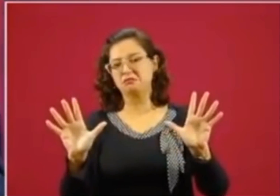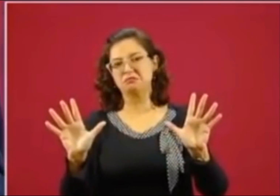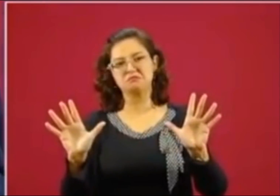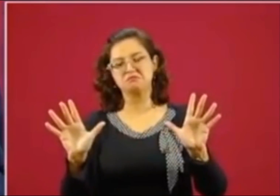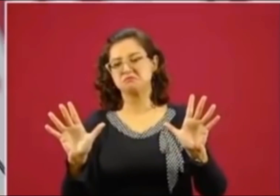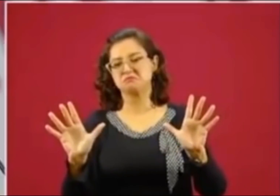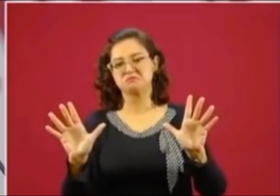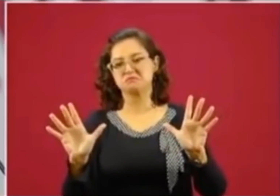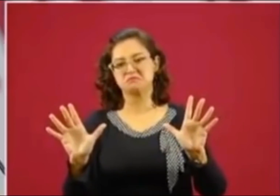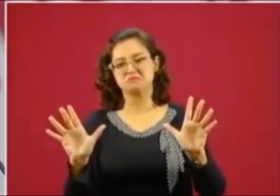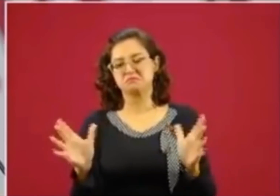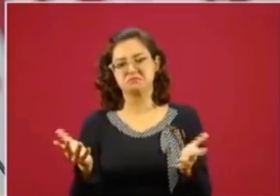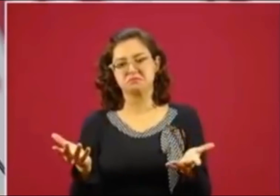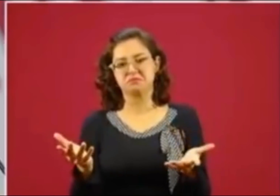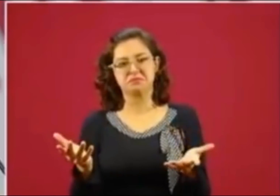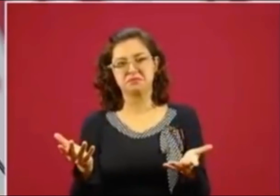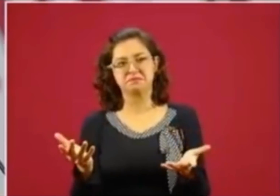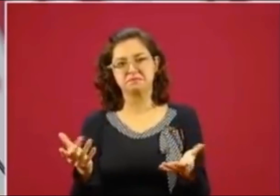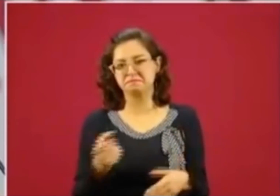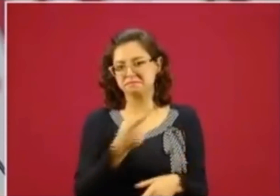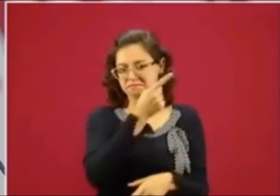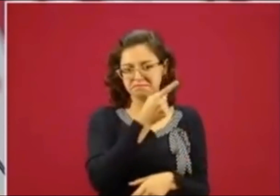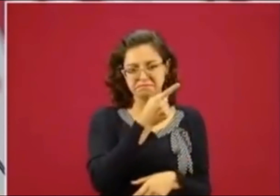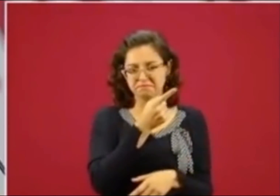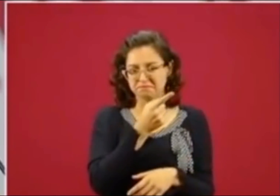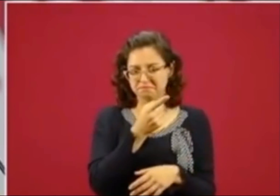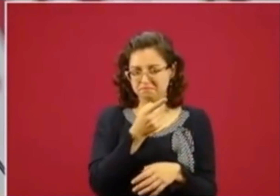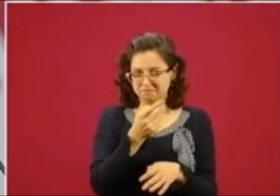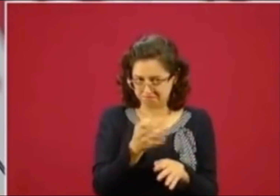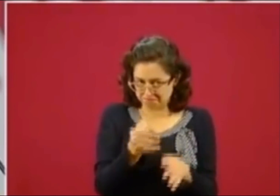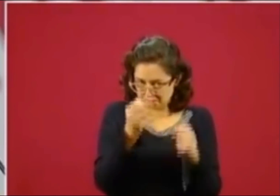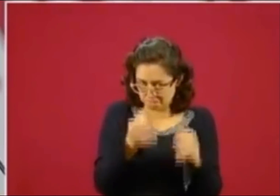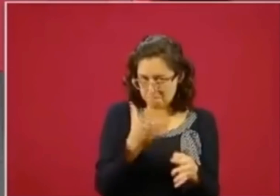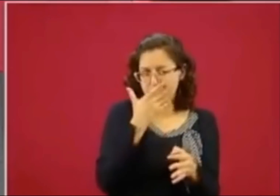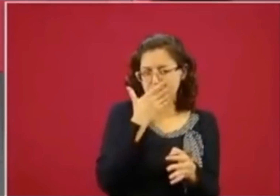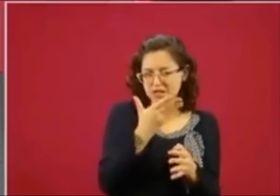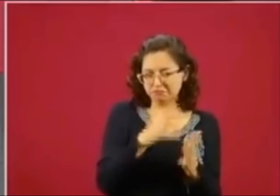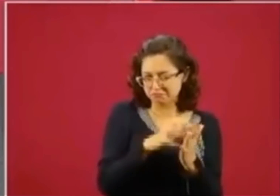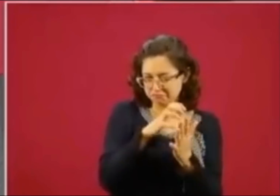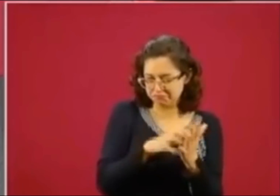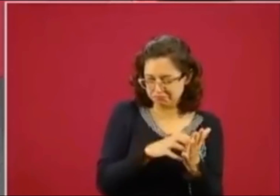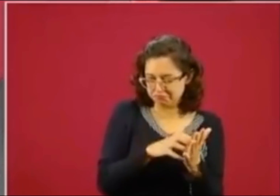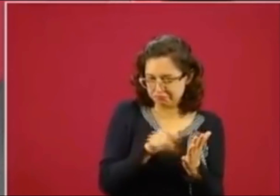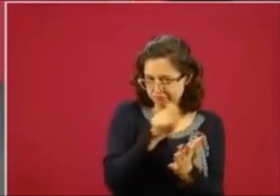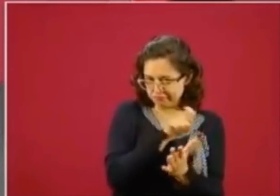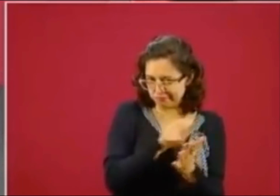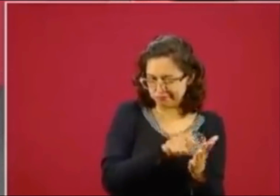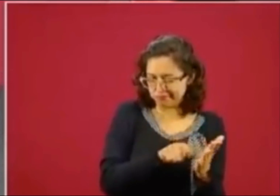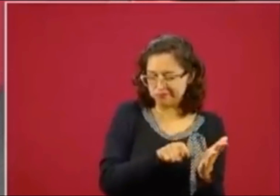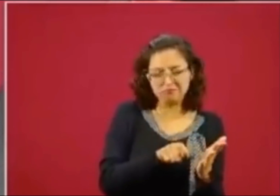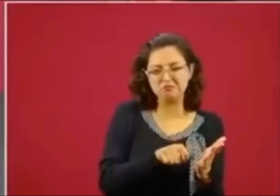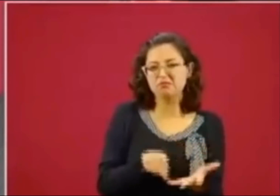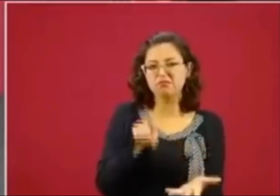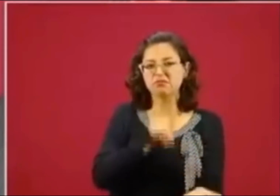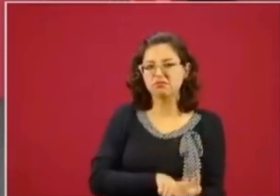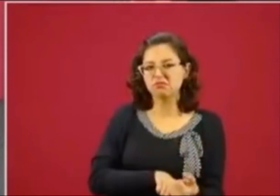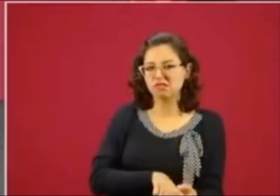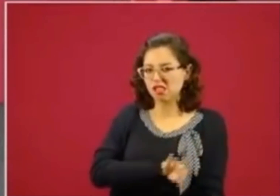hicieron un buen trabajo que actuaron de manera tendenciosa